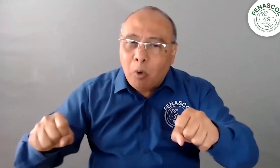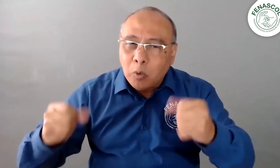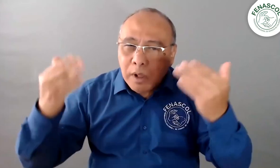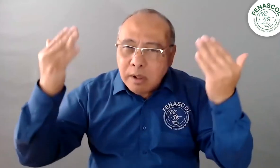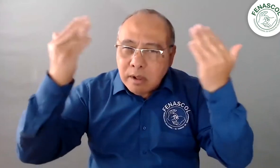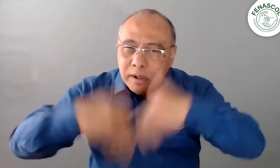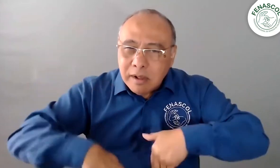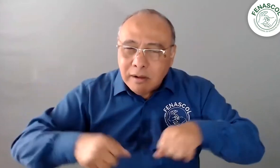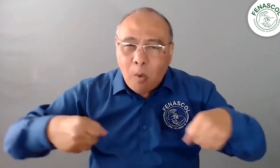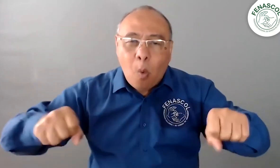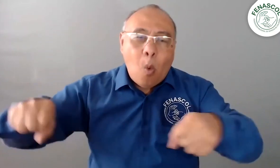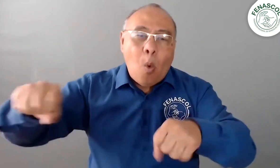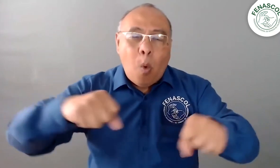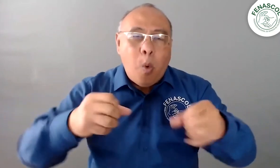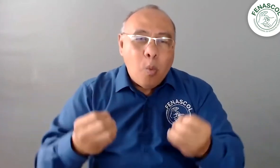la foto que tomaron anteriormente.